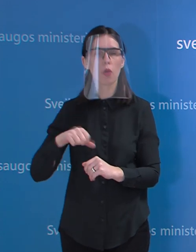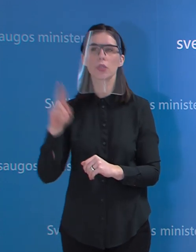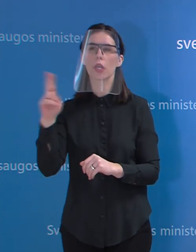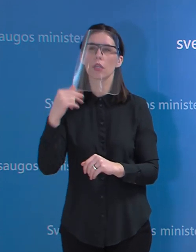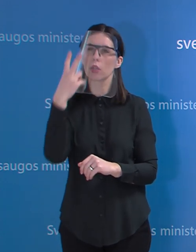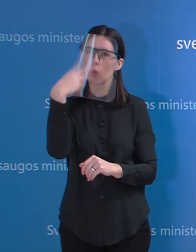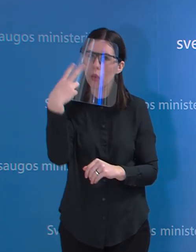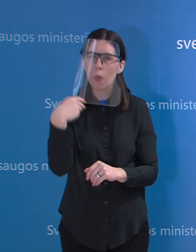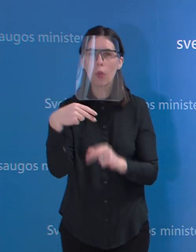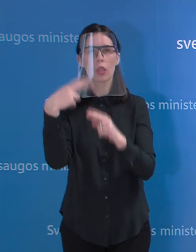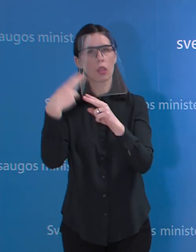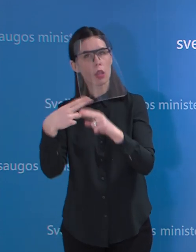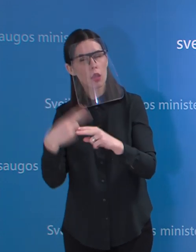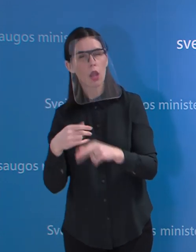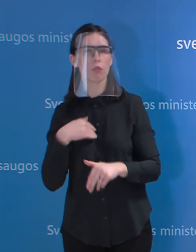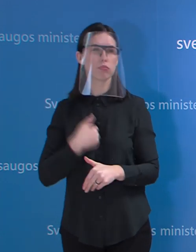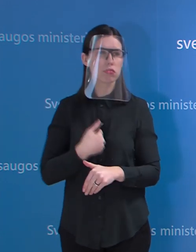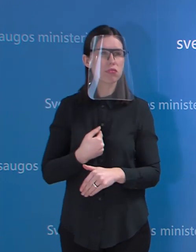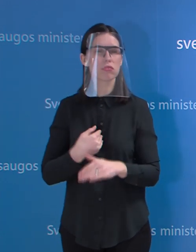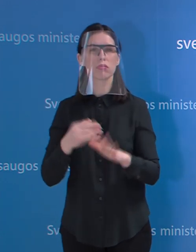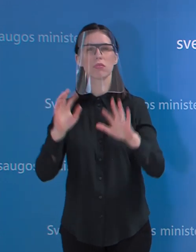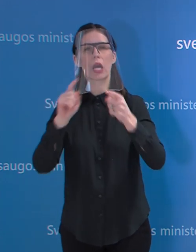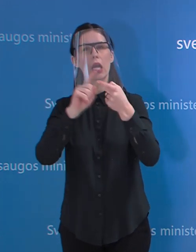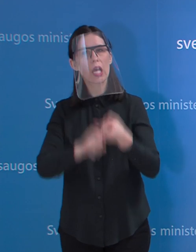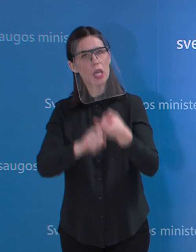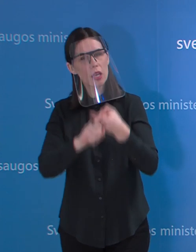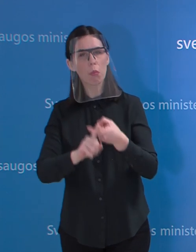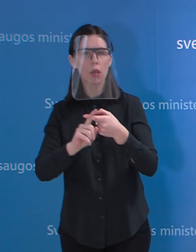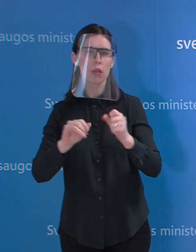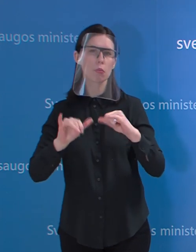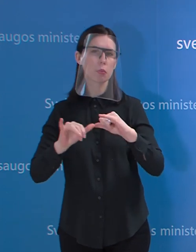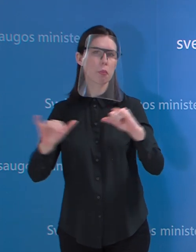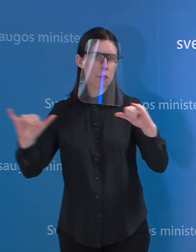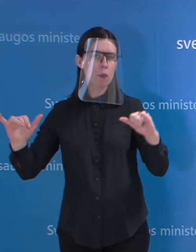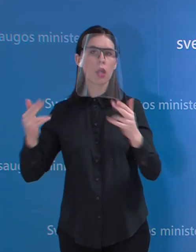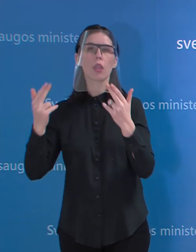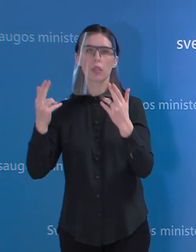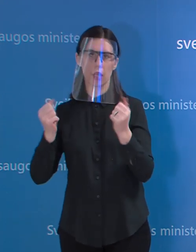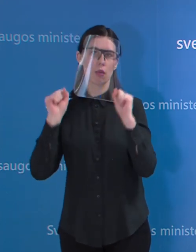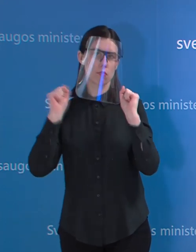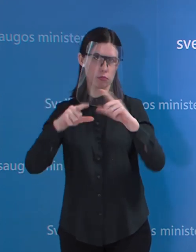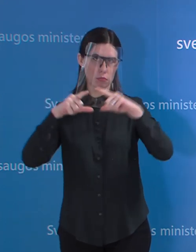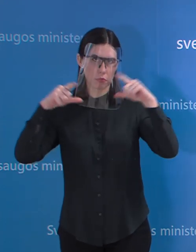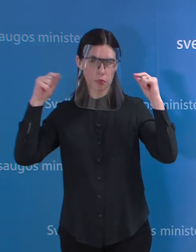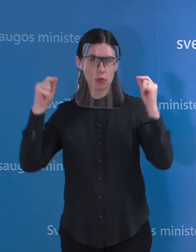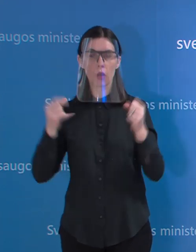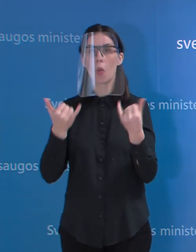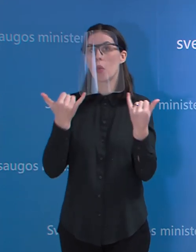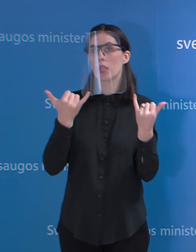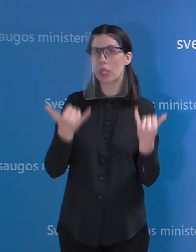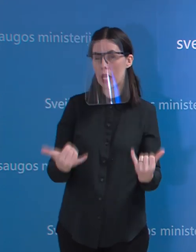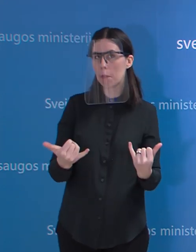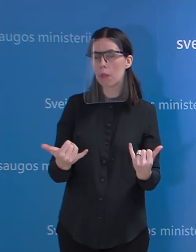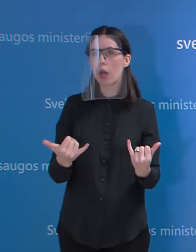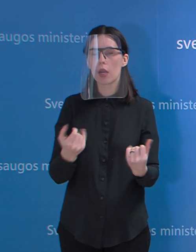epidemiją. Ir dabar tos rekomendacijos yra susijusios su to, kad atsirado daug tokių